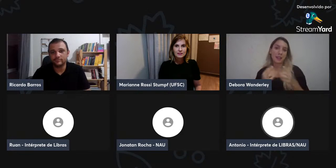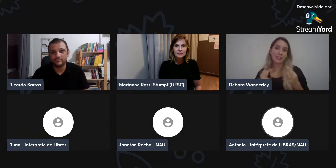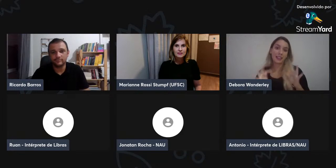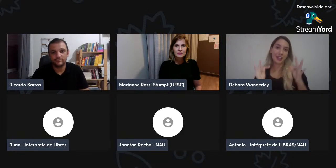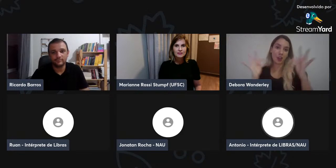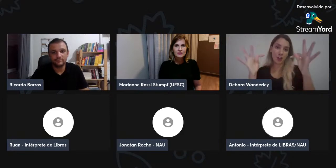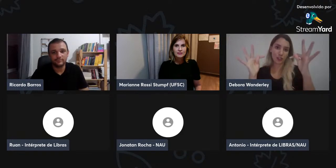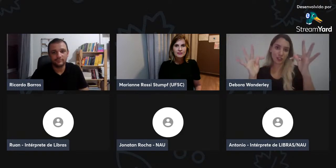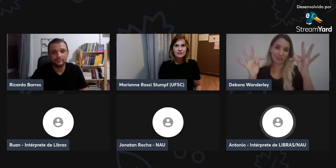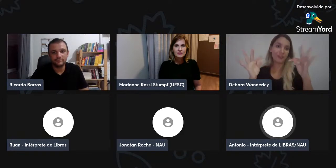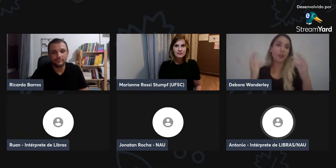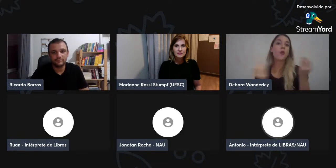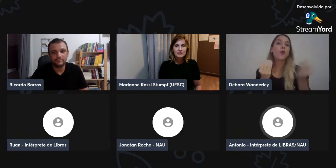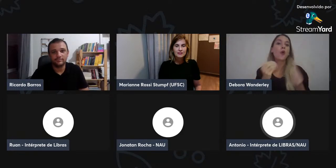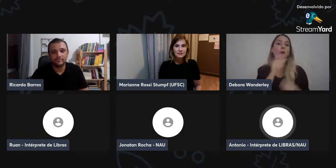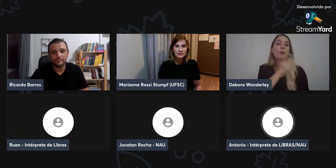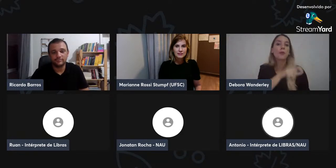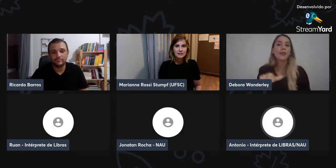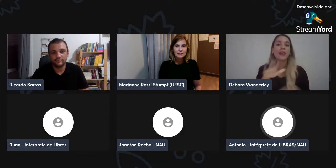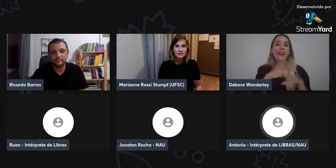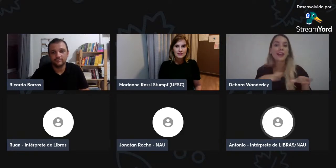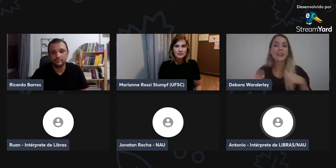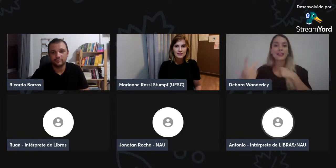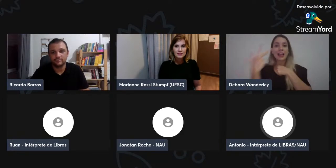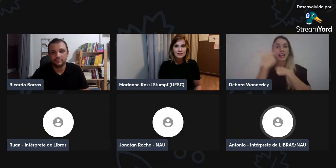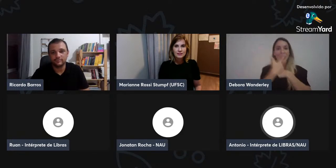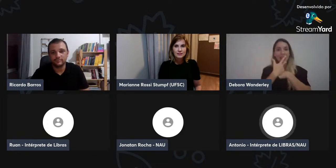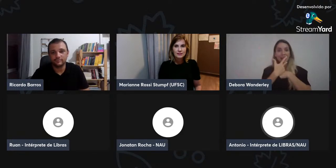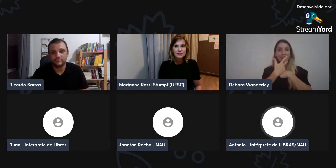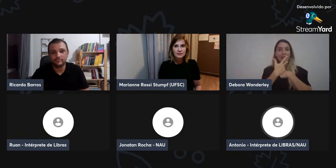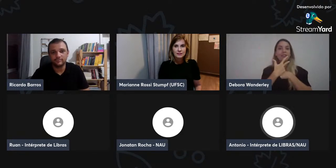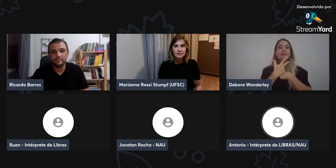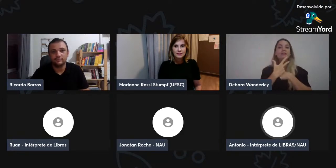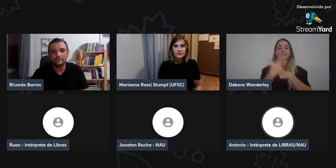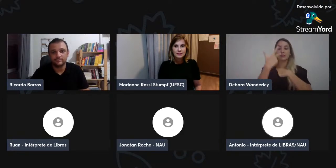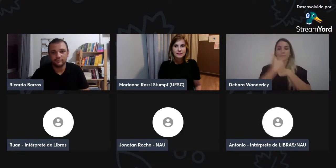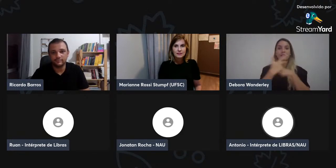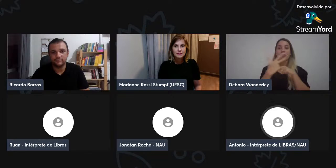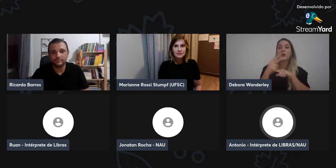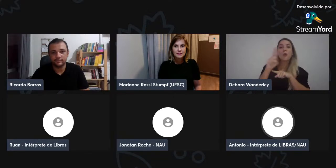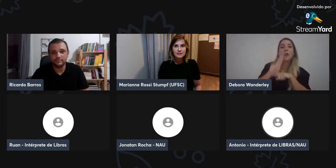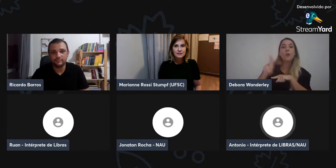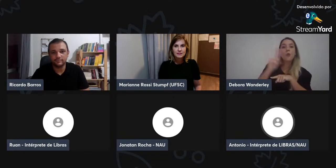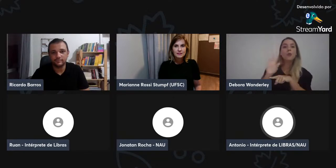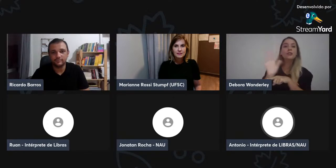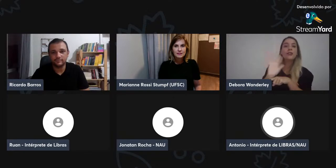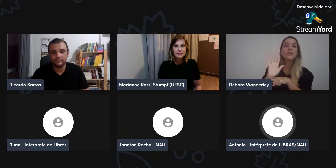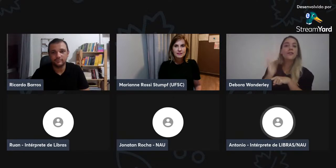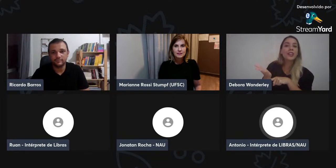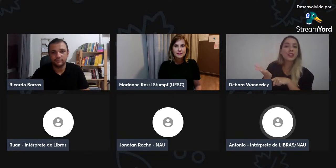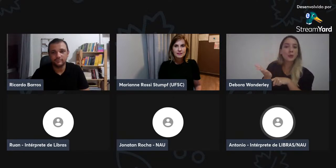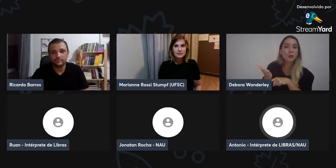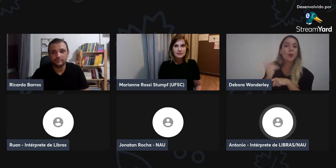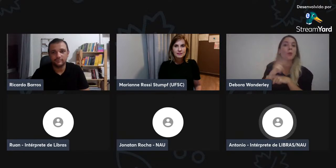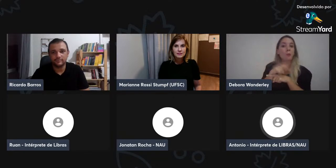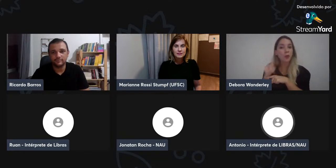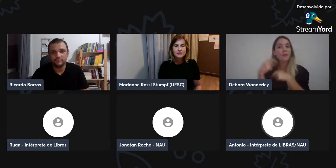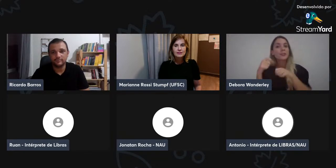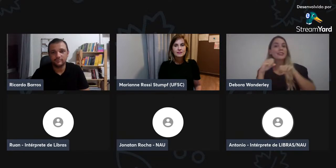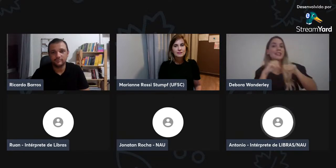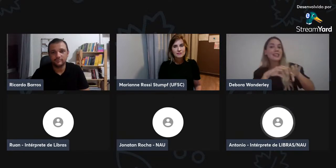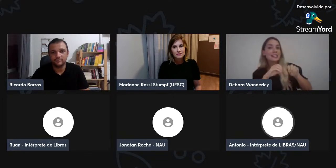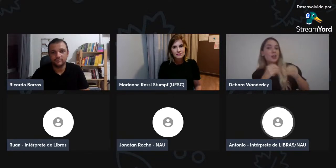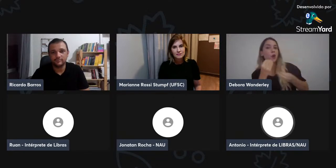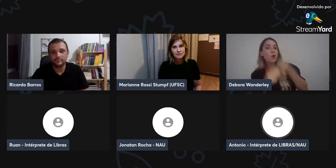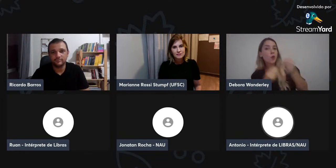ela exige, porque ela exige que as tecnologias estejam associadas também, como, por exemplo, a gravação de vídeo, o uso